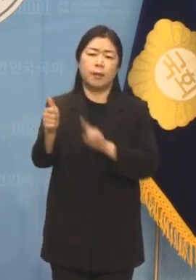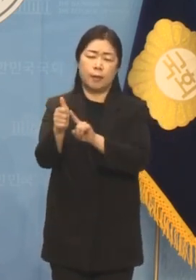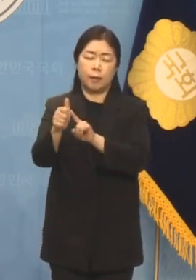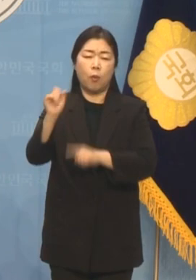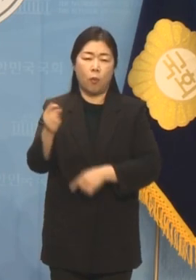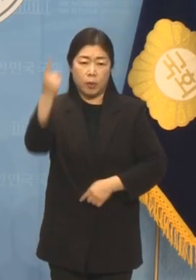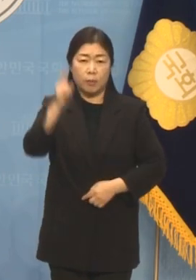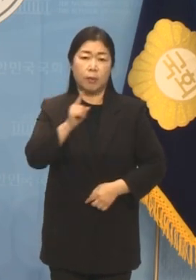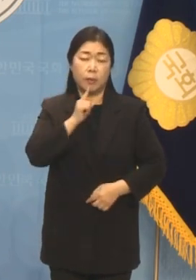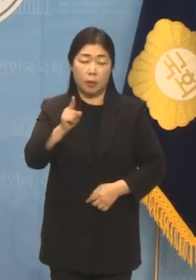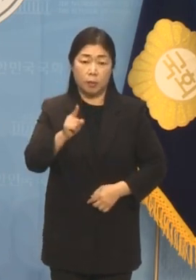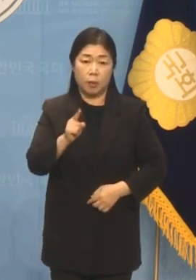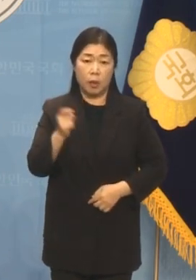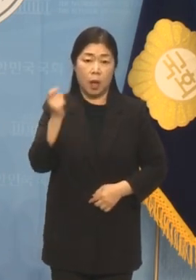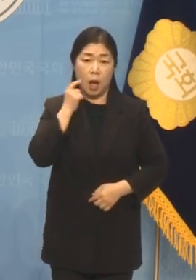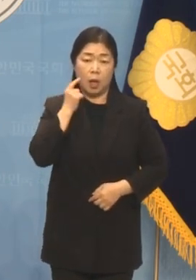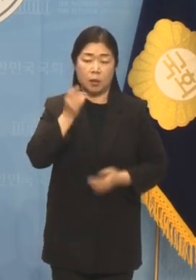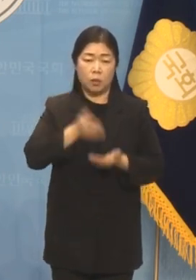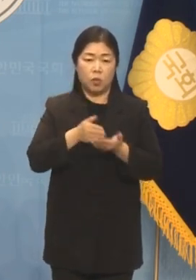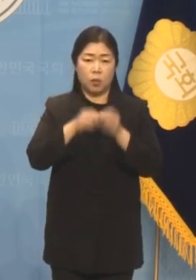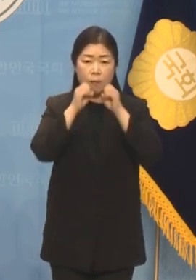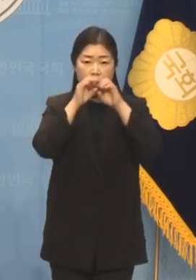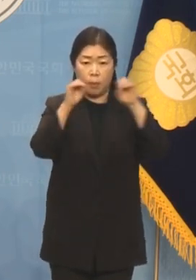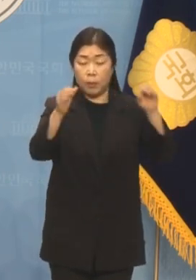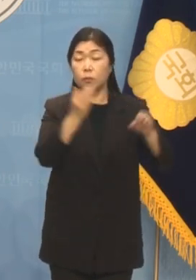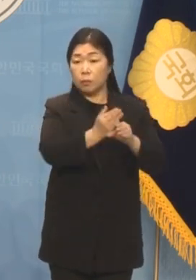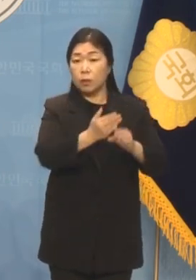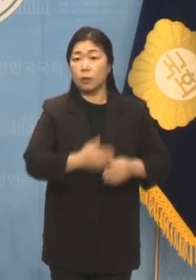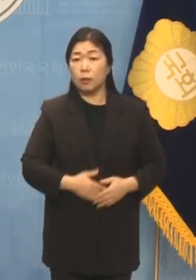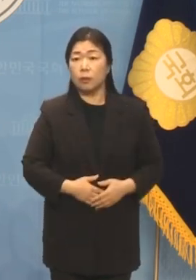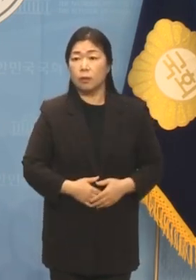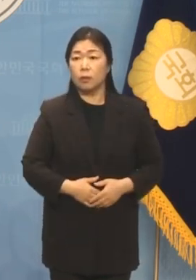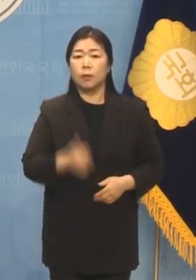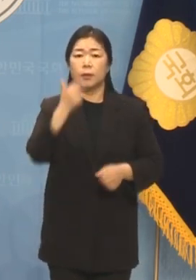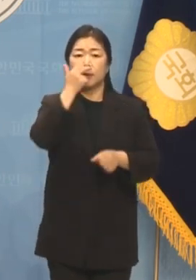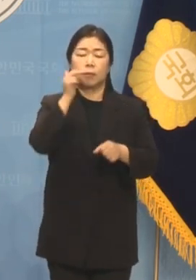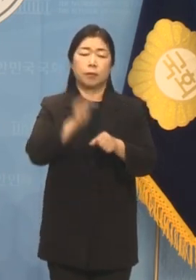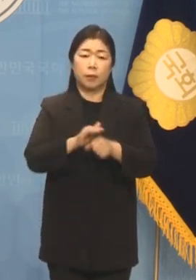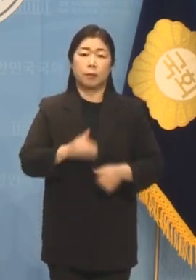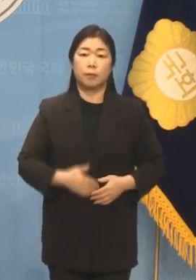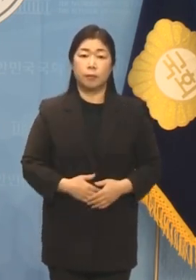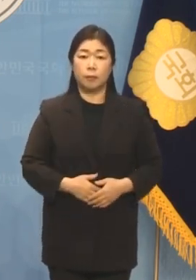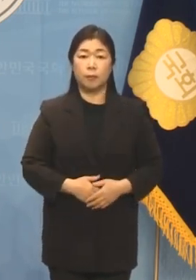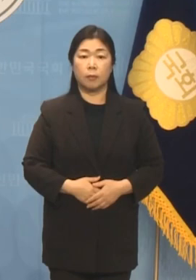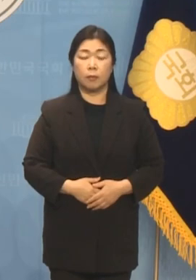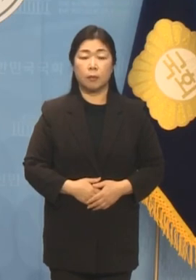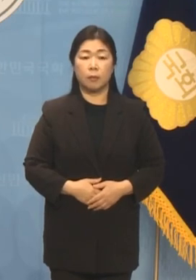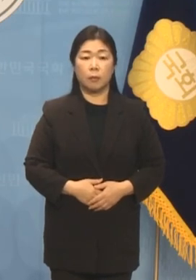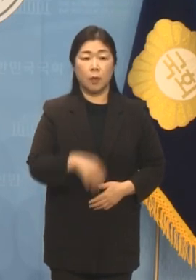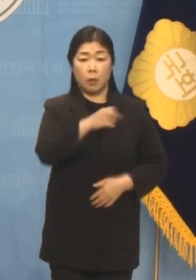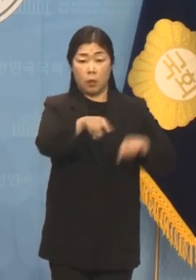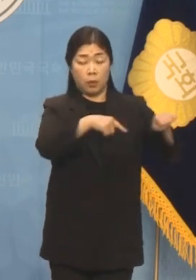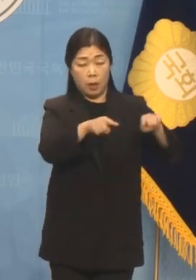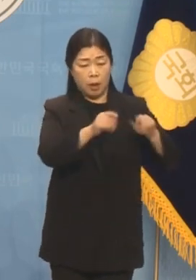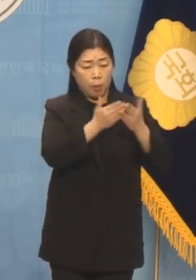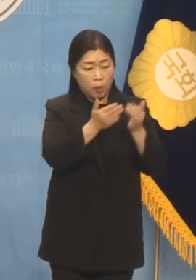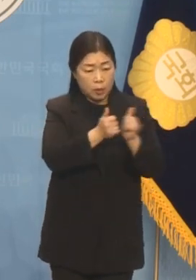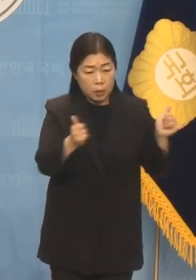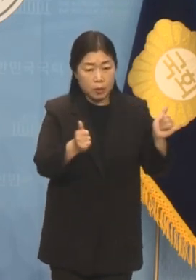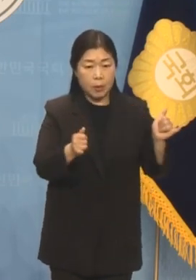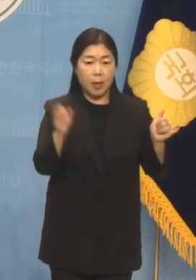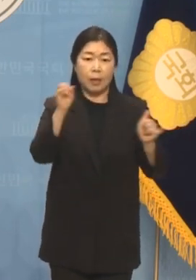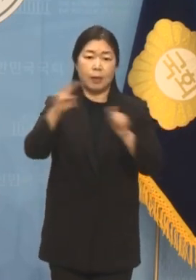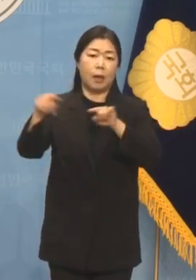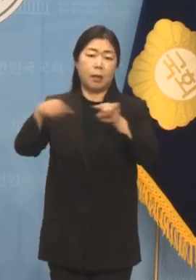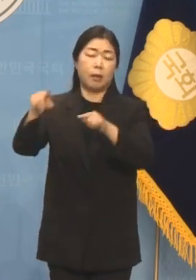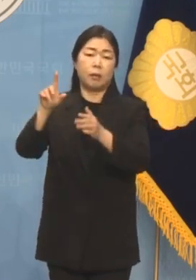가짜뉴스를 퍼뜨리고 있습니다. 참담합니다. 여당 본인들이 야당이던